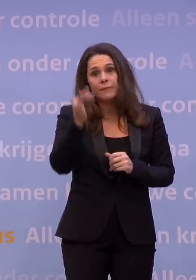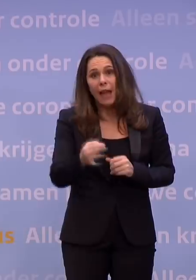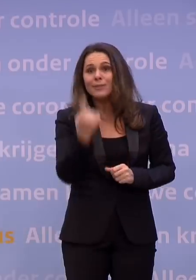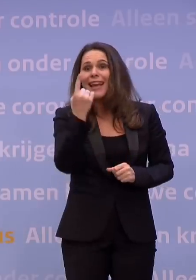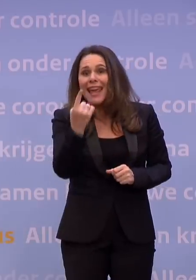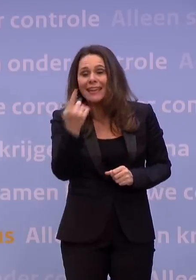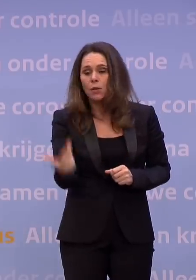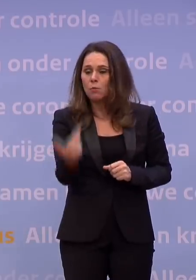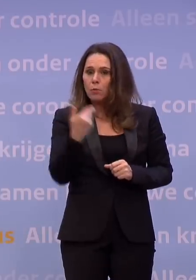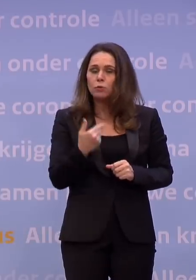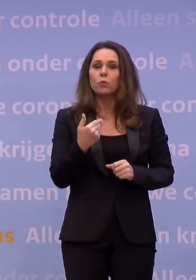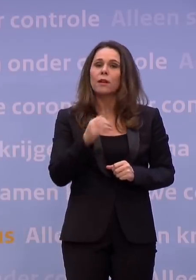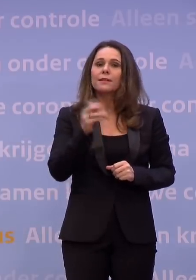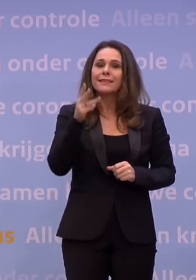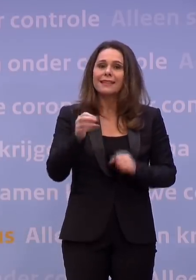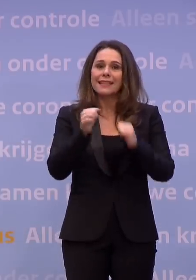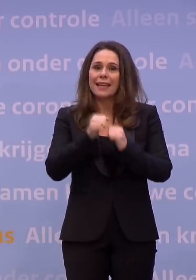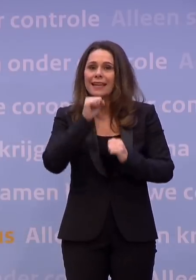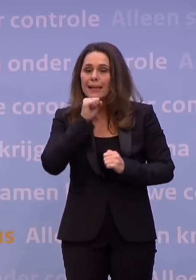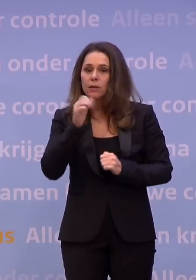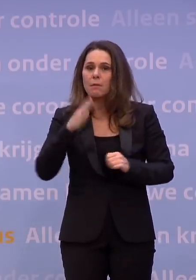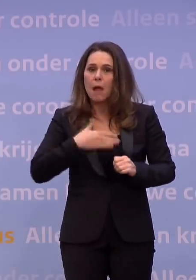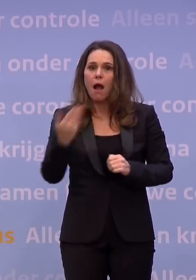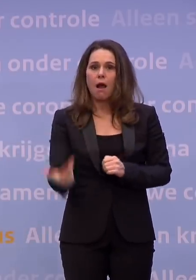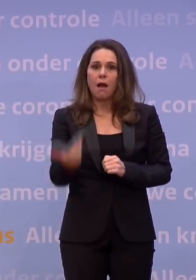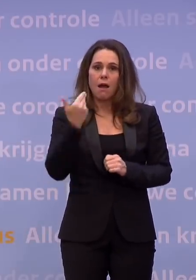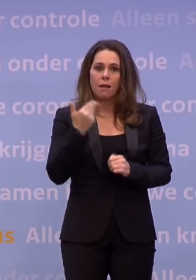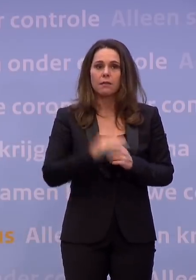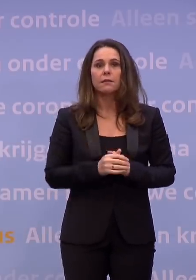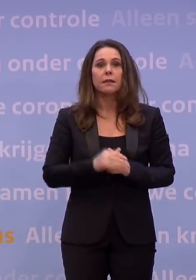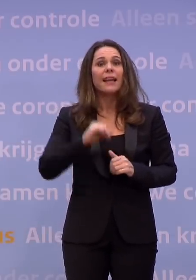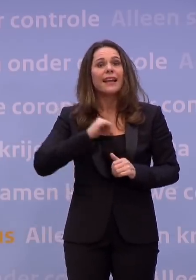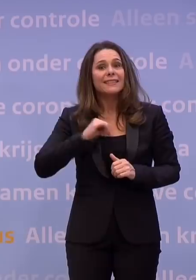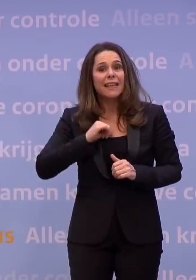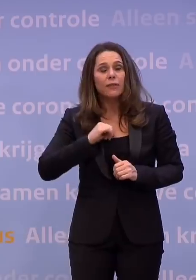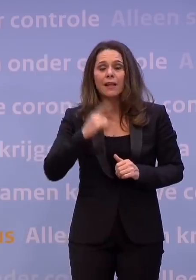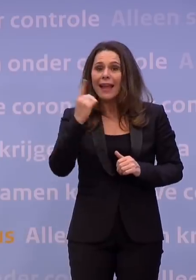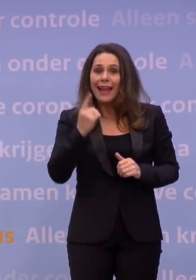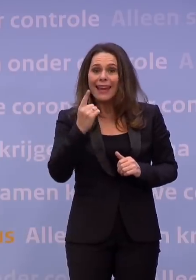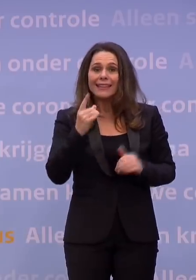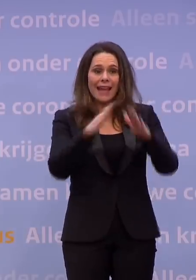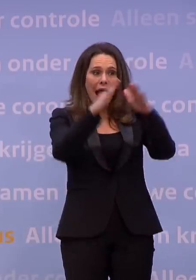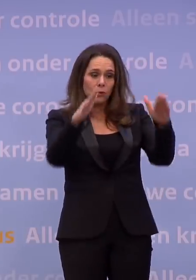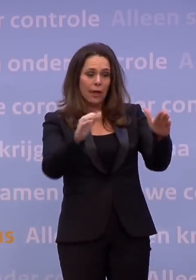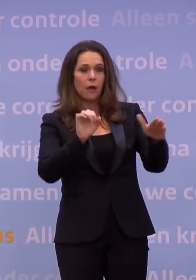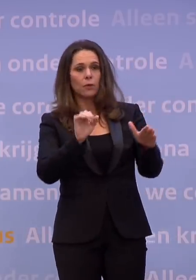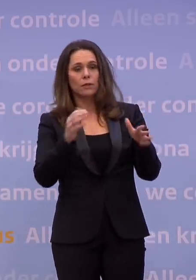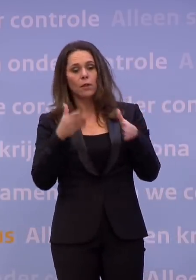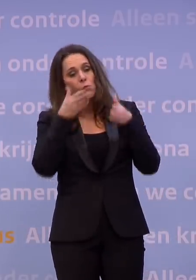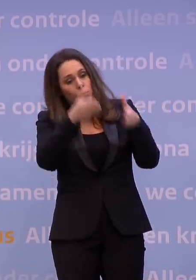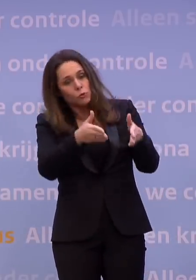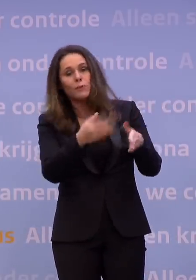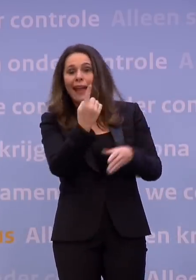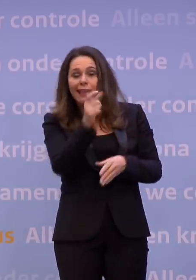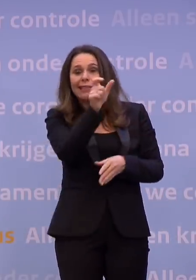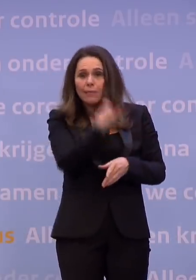één bezoeker van dertien jaar of ouder. En ga ook zelf bij niet meer dan één ander huishouden op bezoek. Met